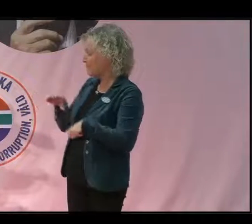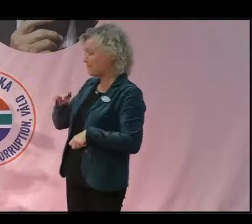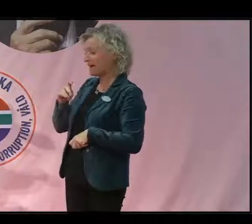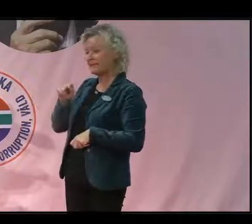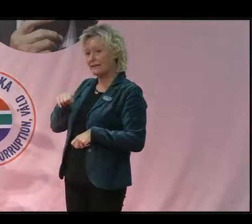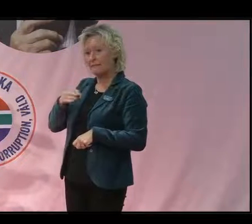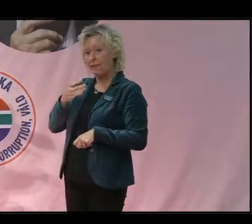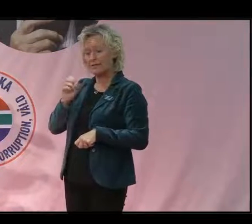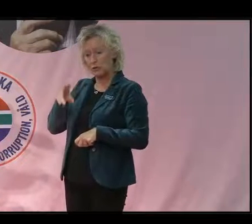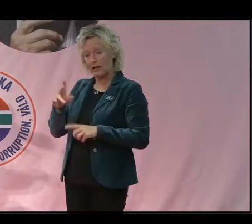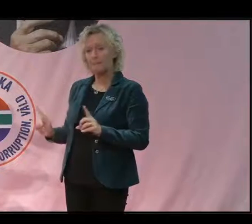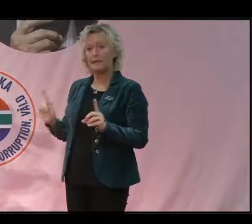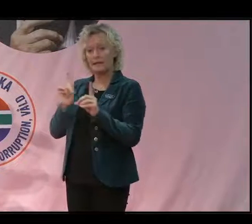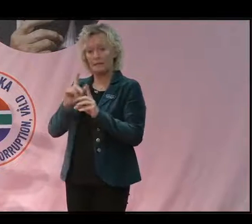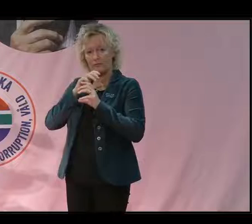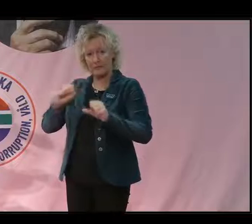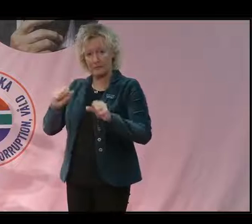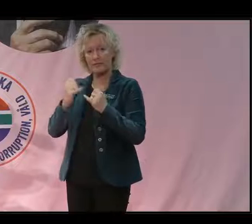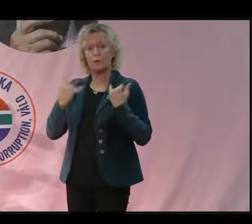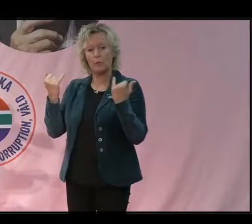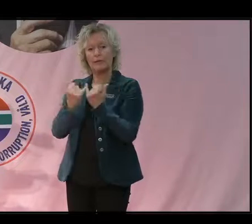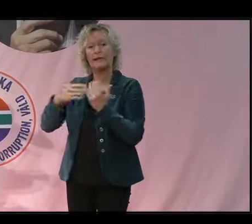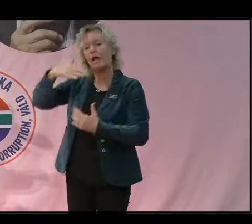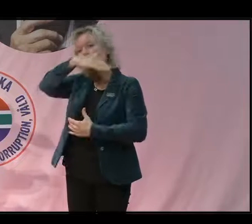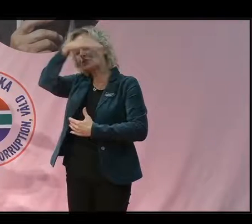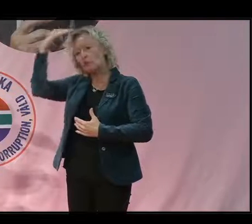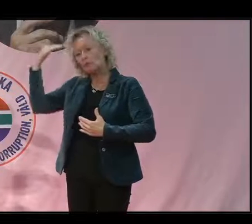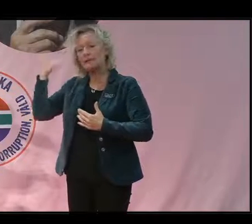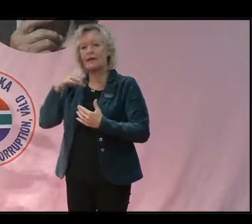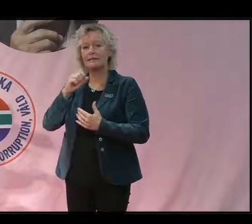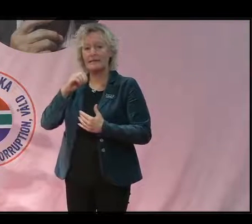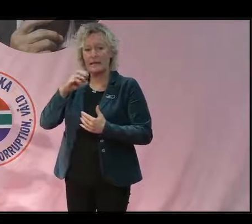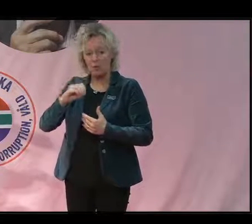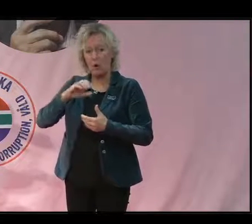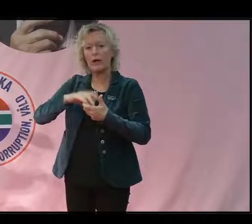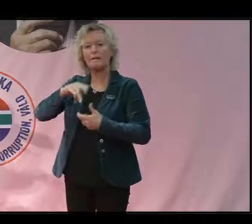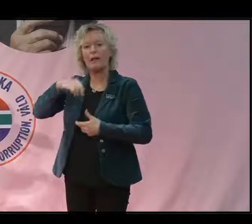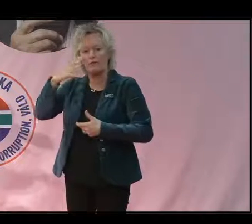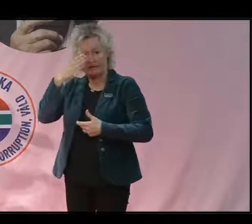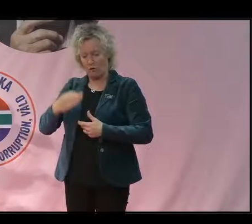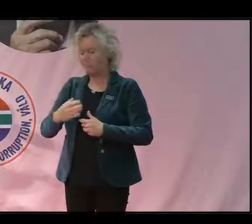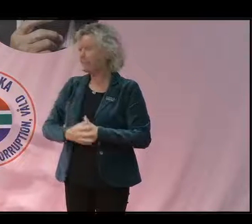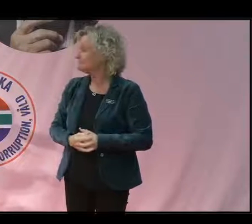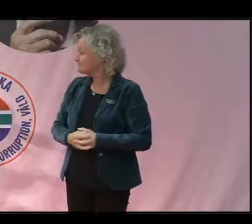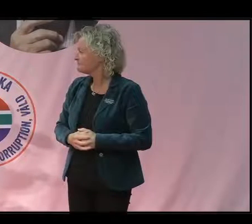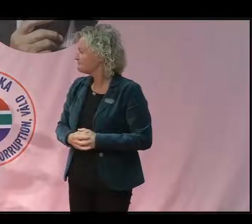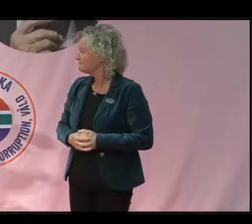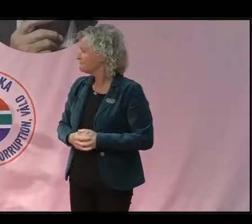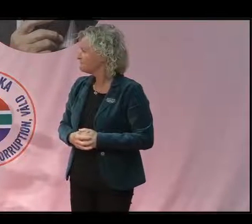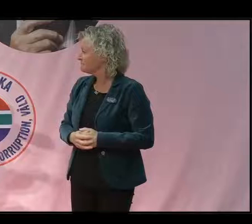biträdande professor vid Institutionen för rymd, ge och miljövetenskap. Det var imponerande. På Chalmers.